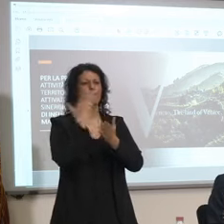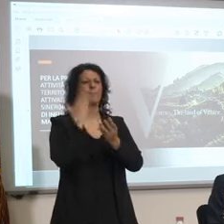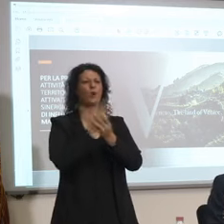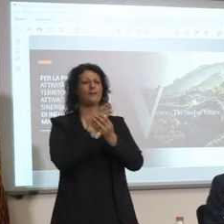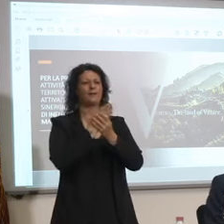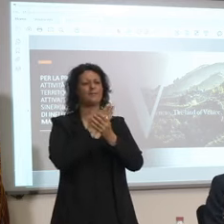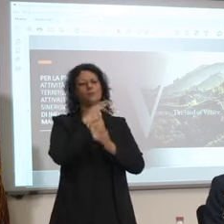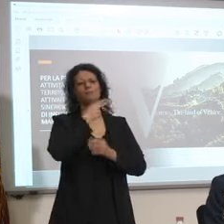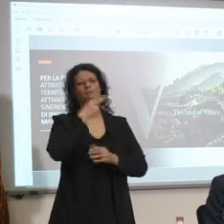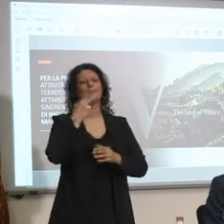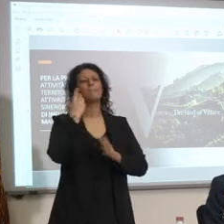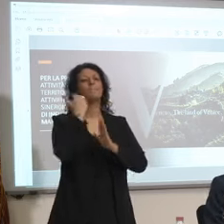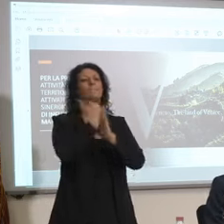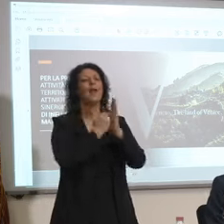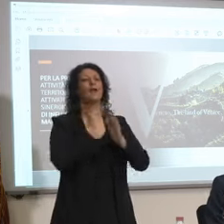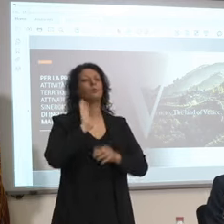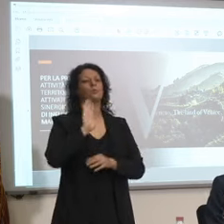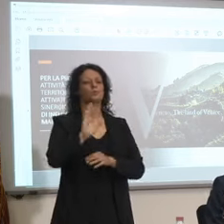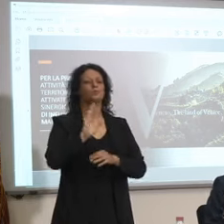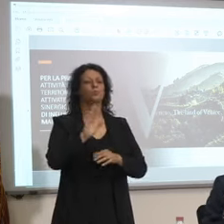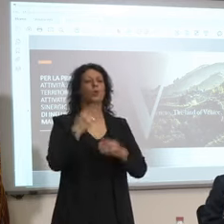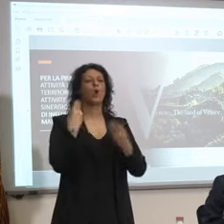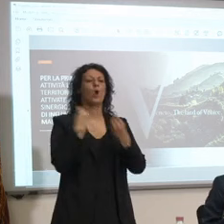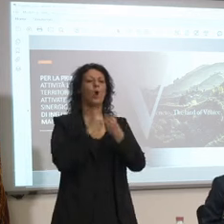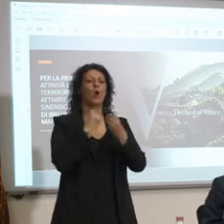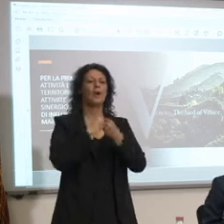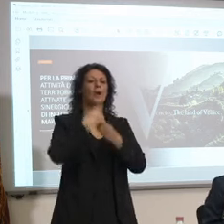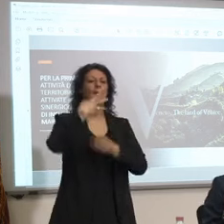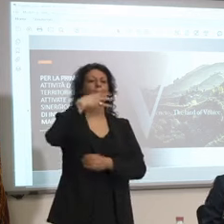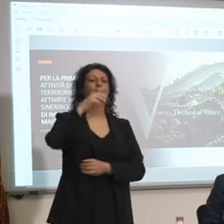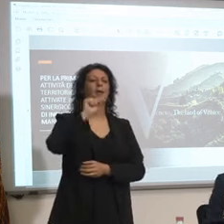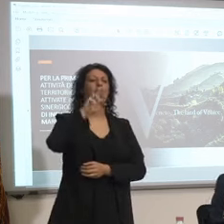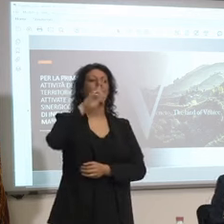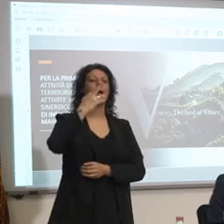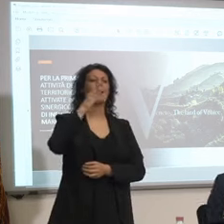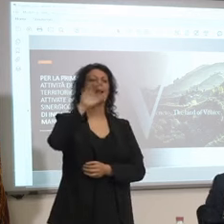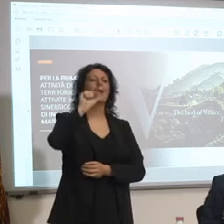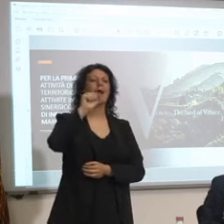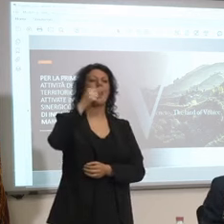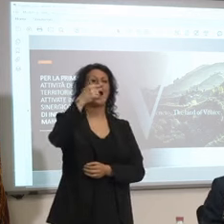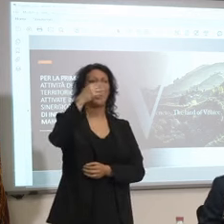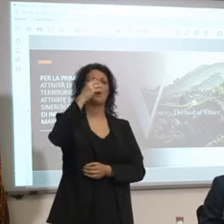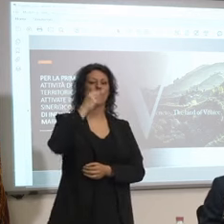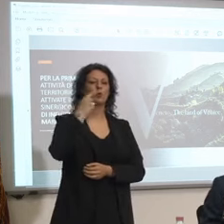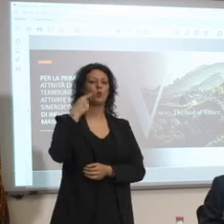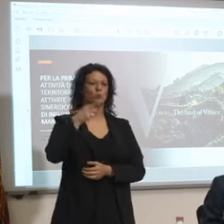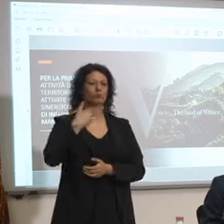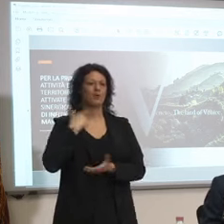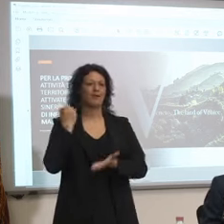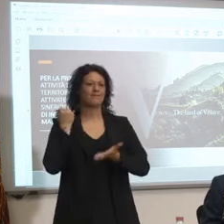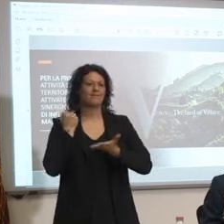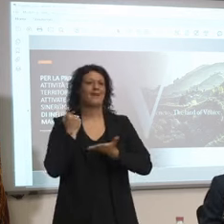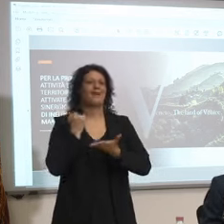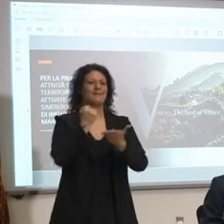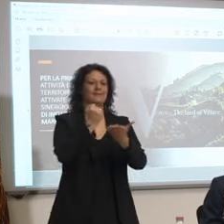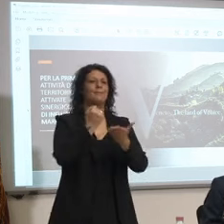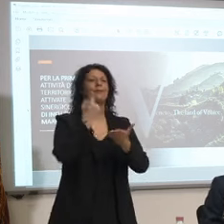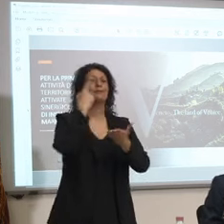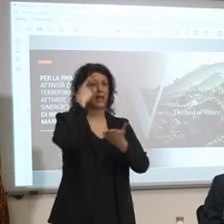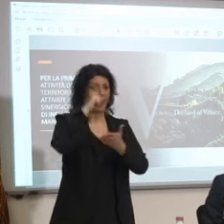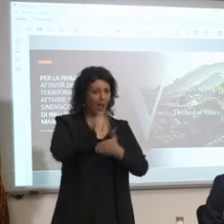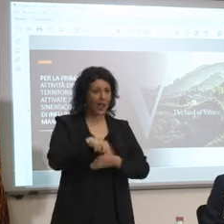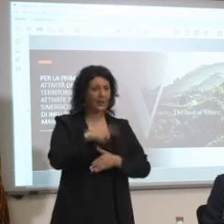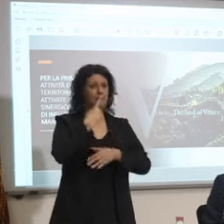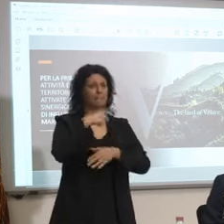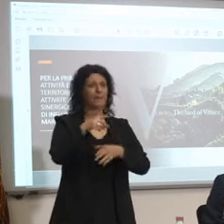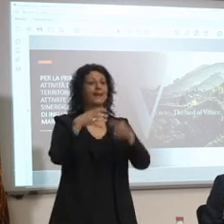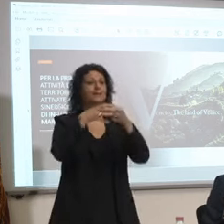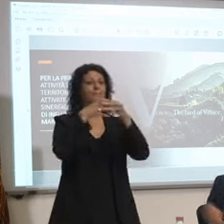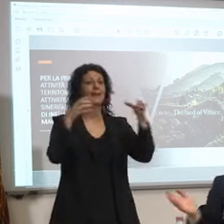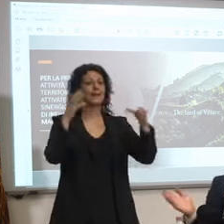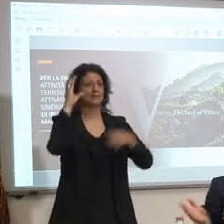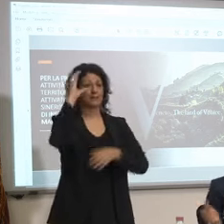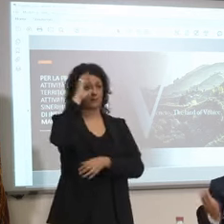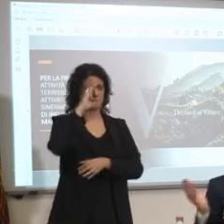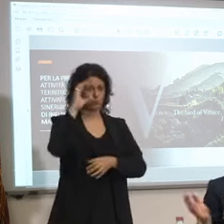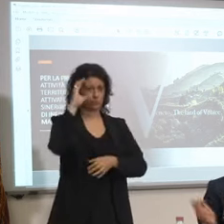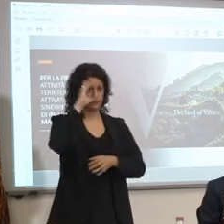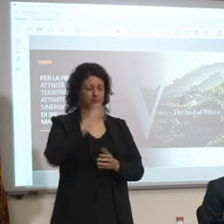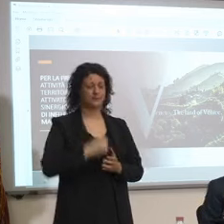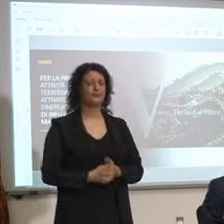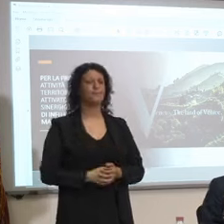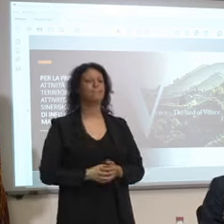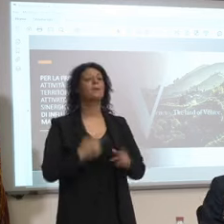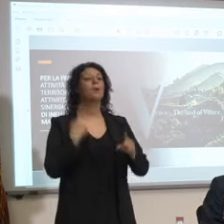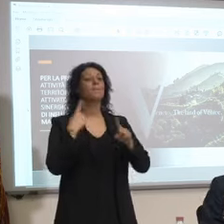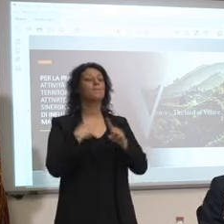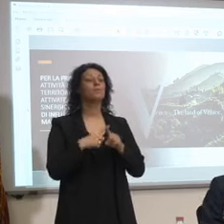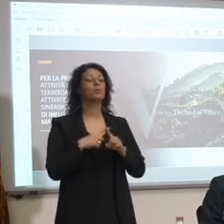necessità di avere soldi da investire in liquidità lui finanzia non solo l'artisanato del commercio ma anche le imprese turistiche con la collega Dona Zama questo